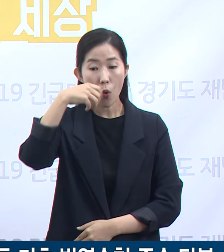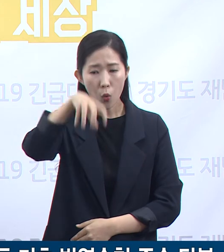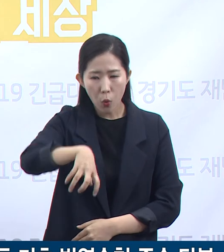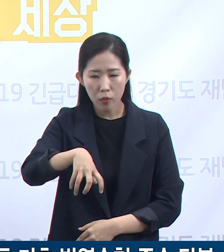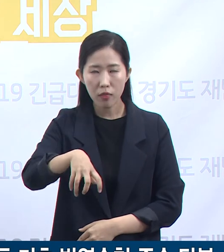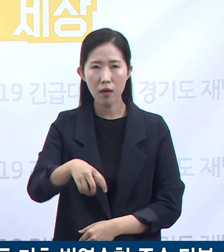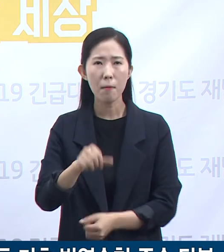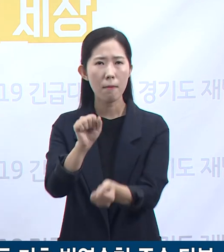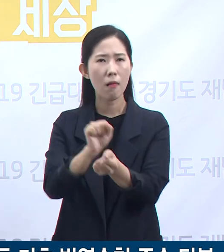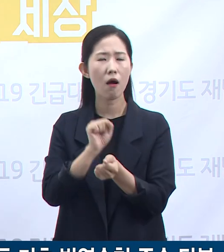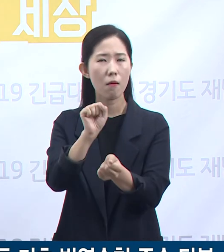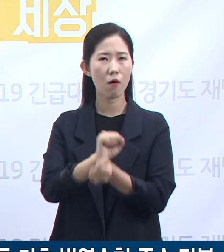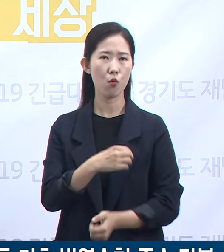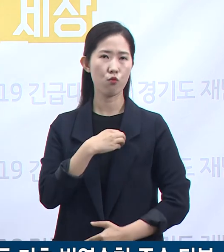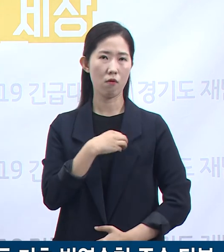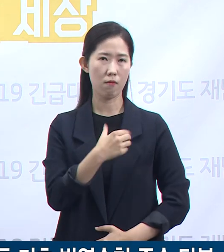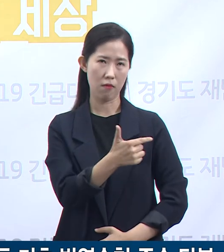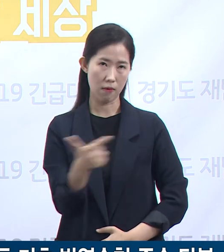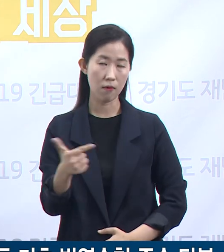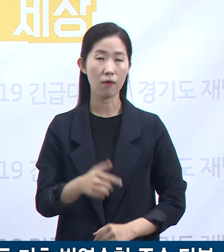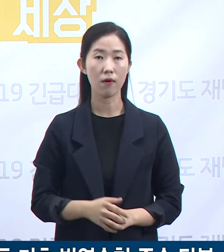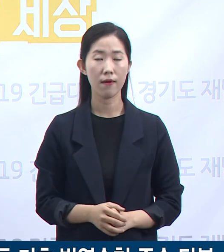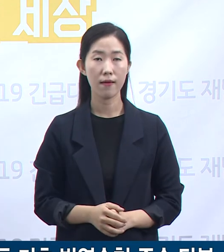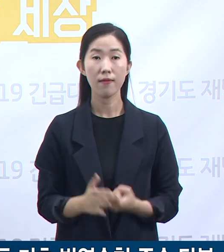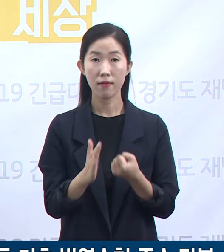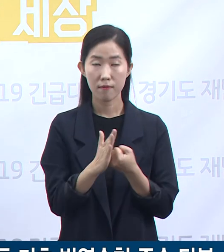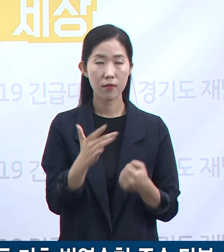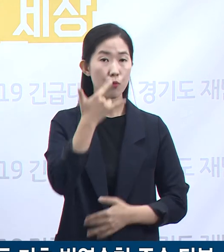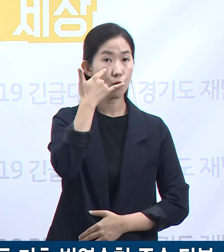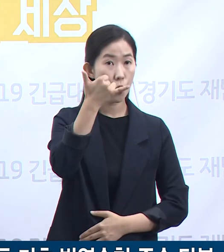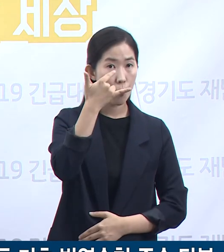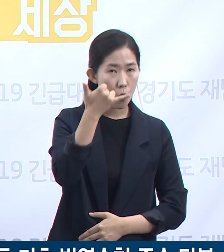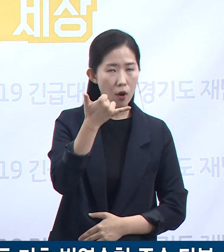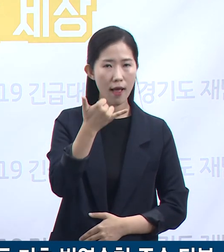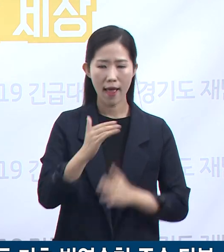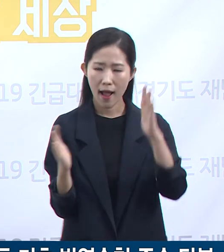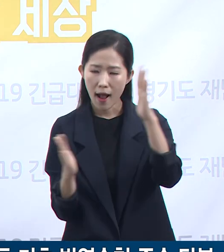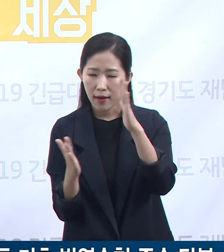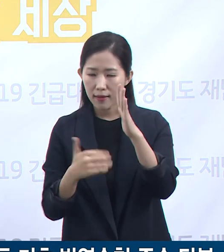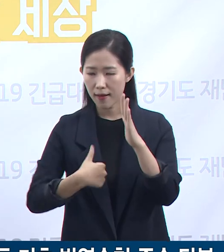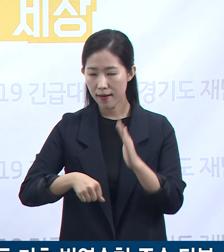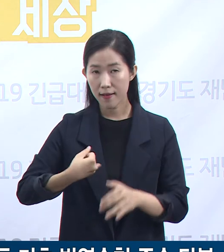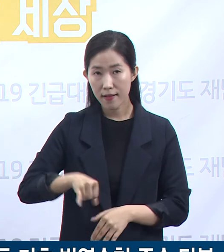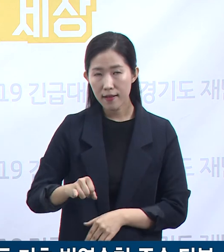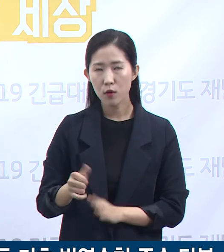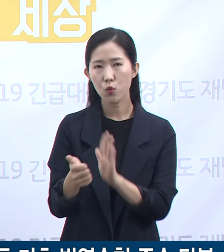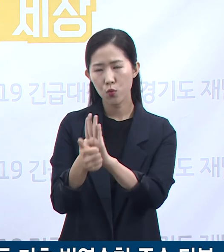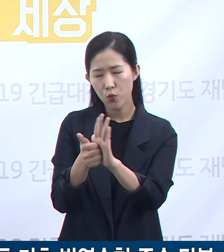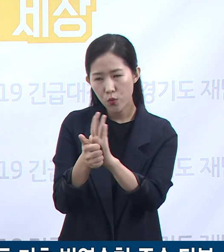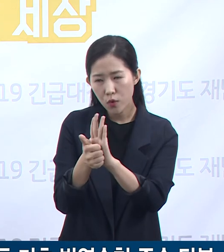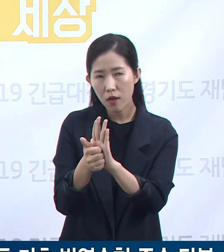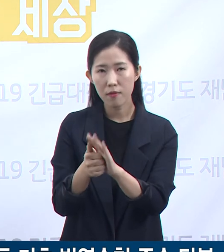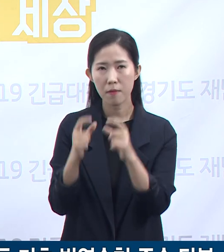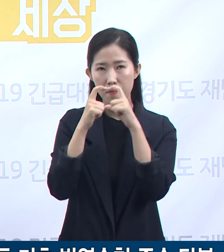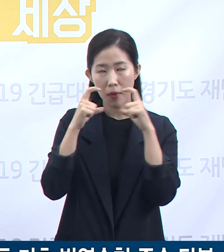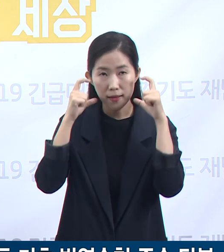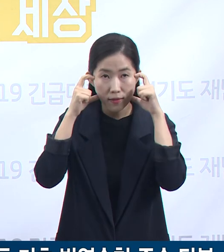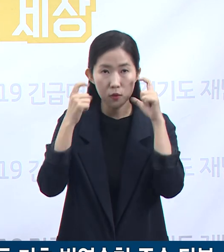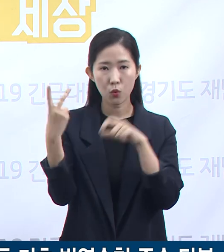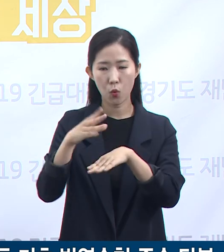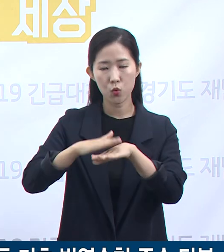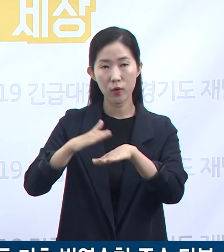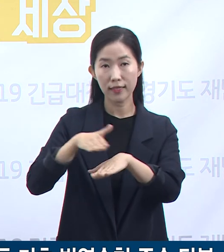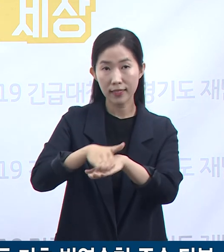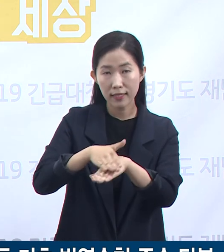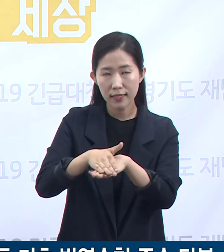학부모님들께서는 학생들의 건강과 안전을 위해 위생관리에 힘써주시고 아이들과 함께 마스크 착용, 손